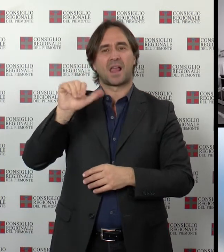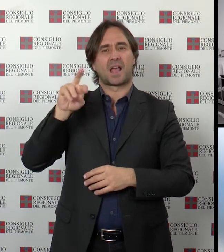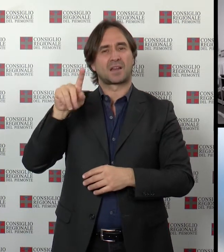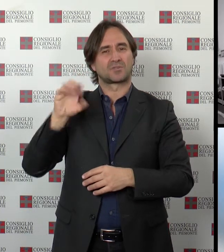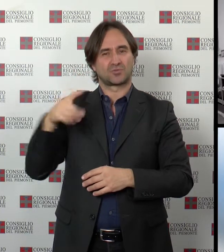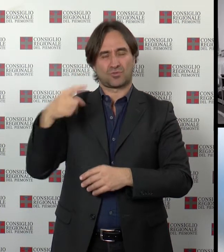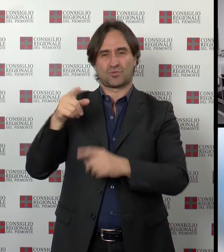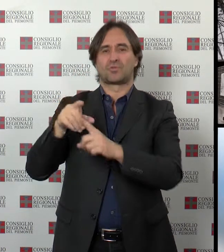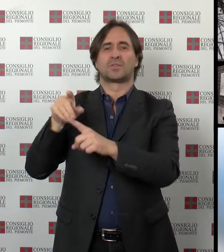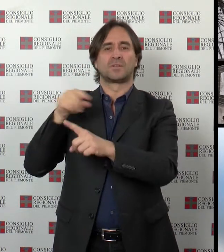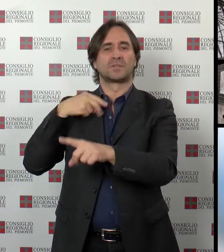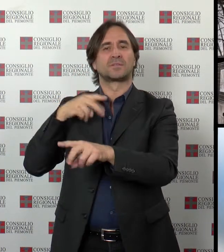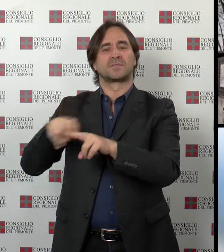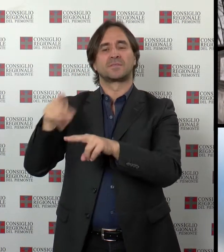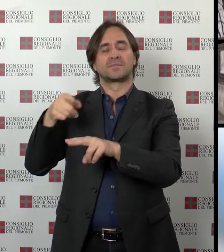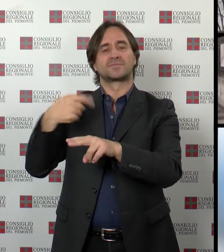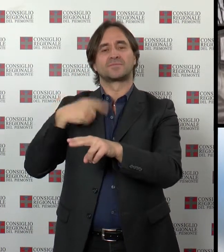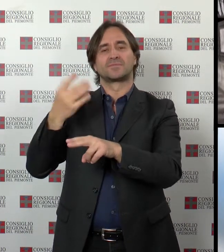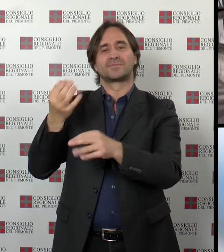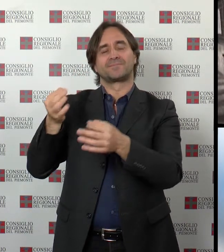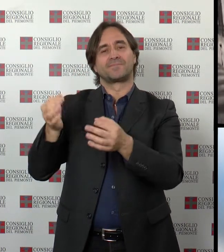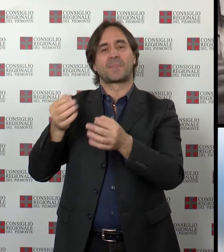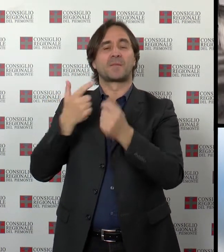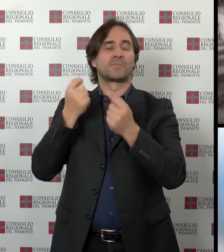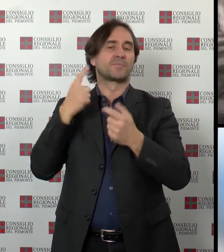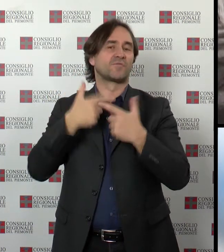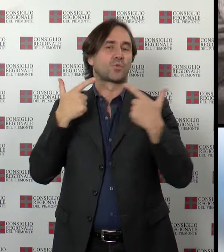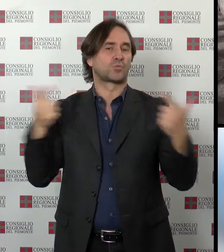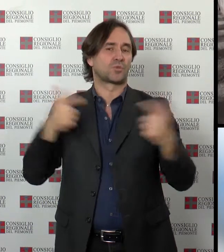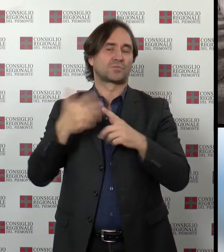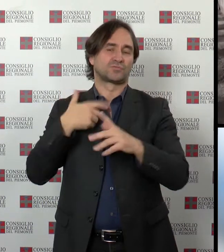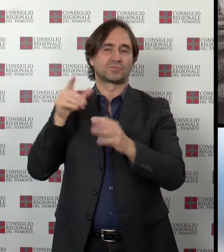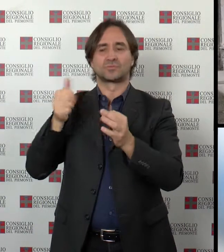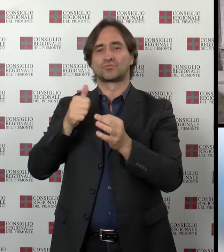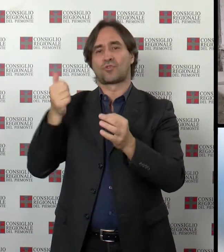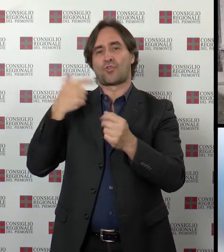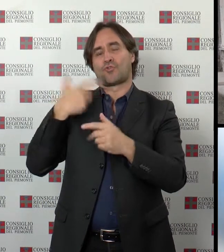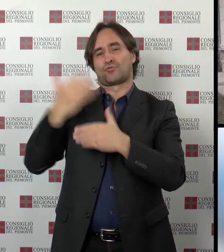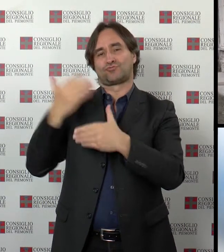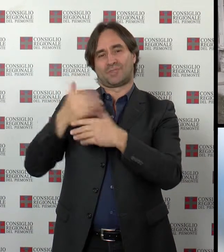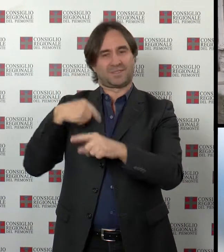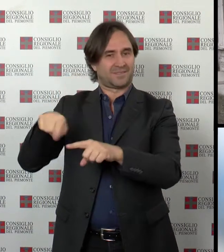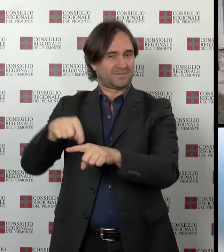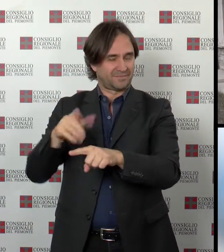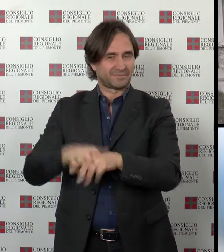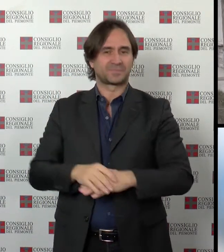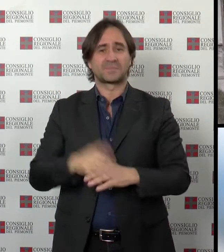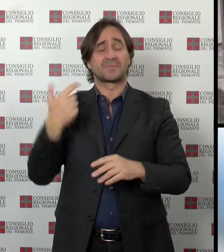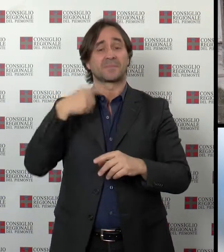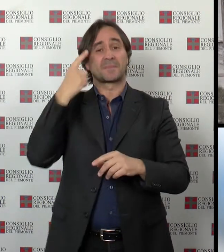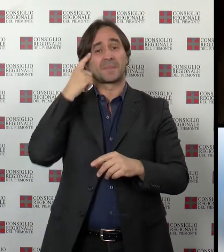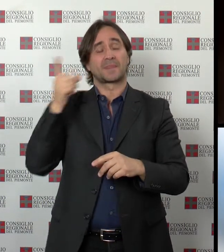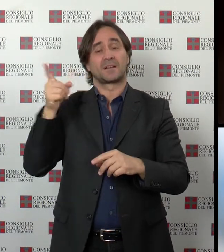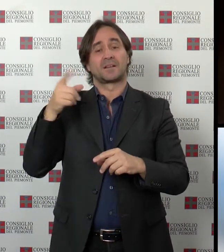è stata per fortuna soltanto la rappresentazione scenica La memoria rende liberi Il Comitato Resistenza e Costituzione ha